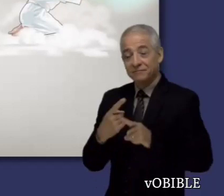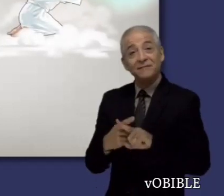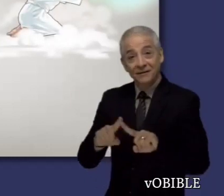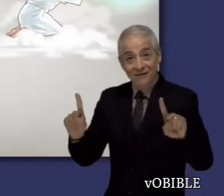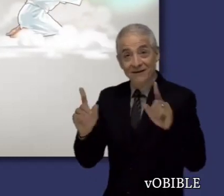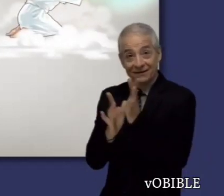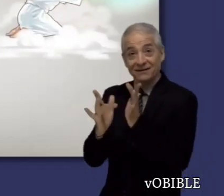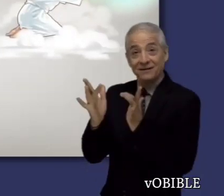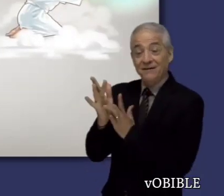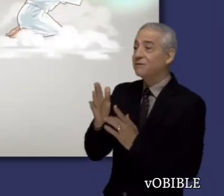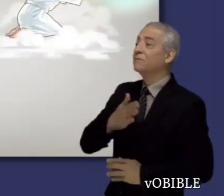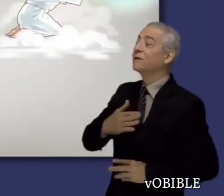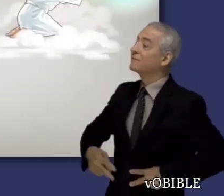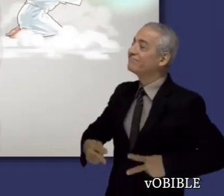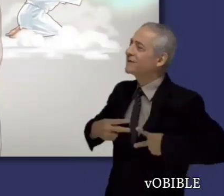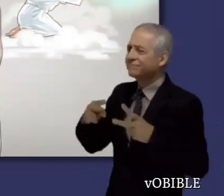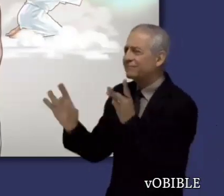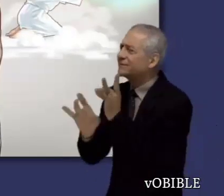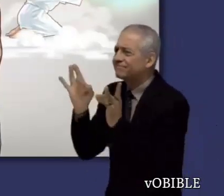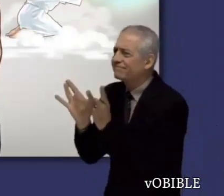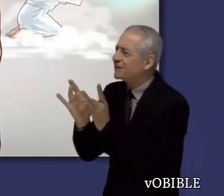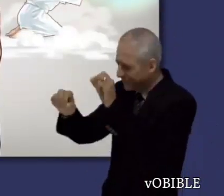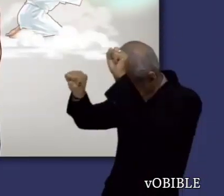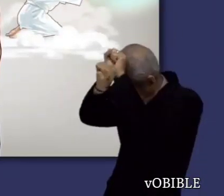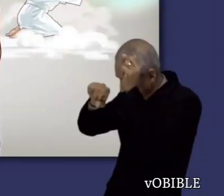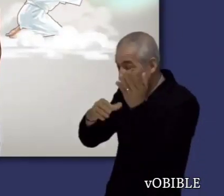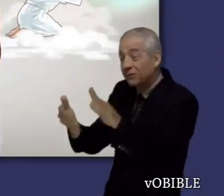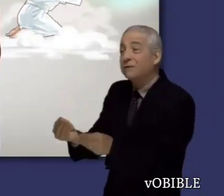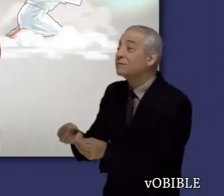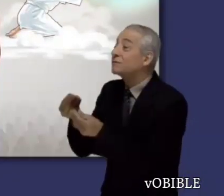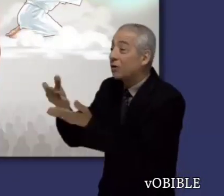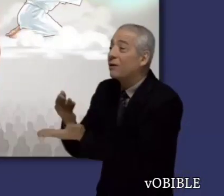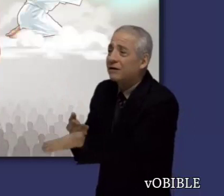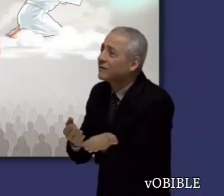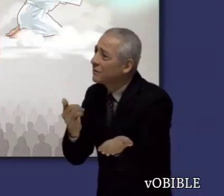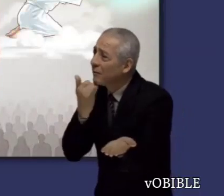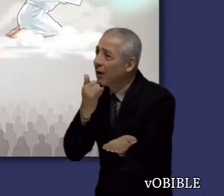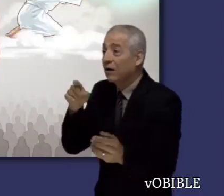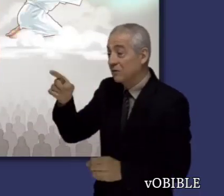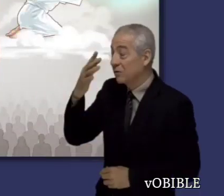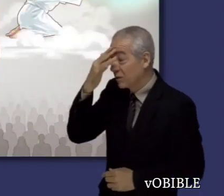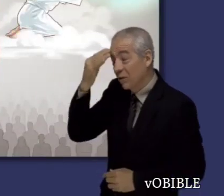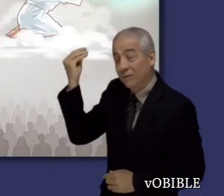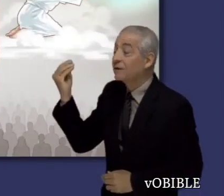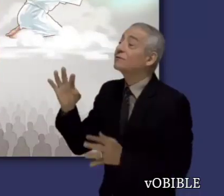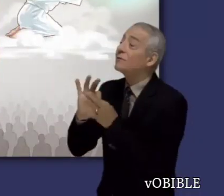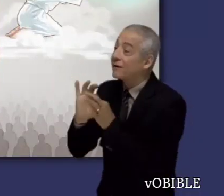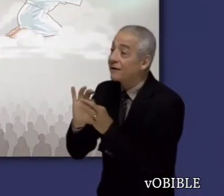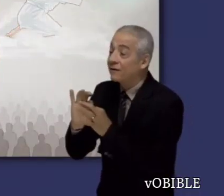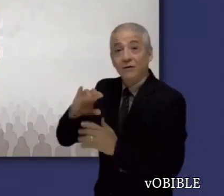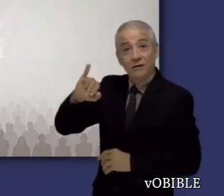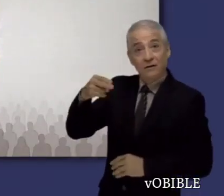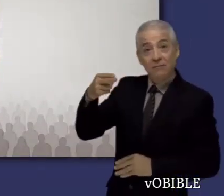Cristo entró en el mismísimo cielo, para presentar ante Dios el valor de su vida humana perfecta y rescatar a la humanidad